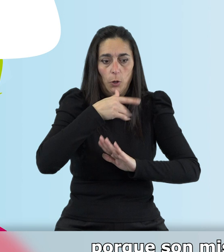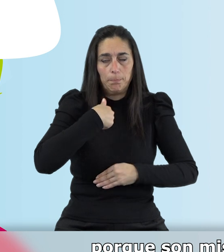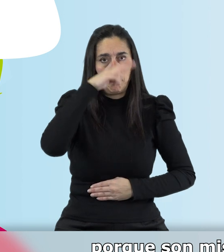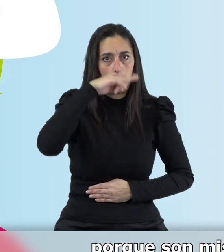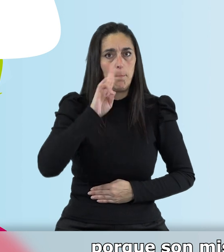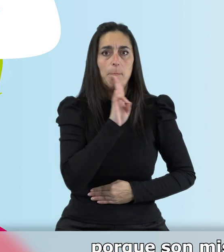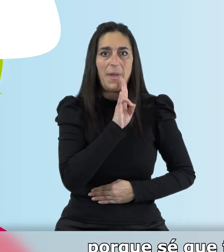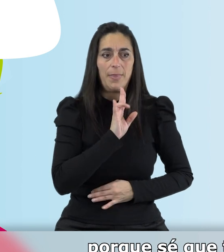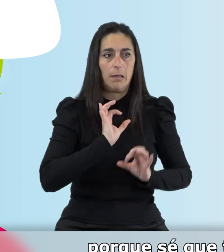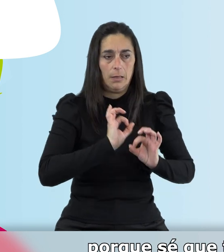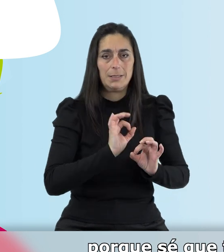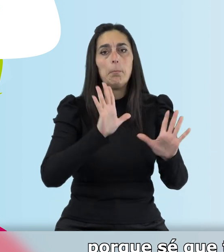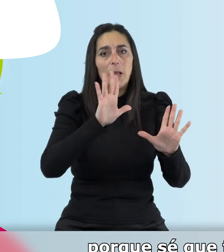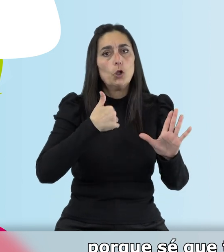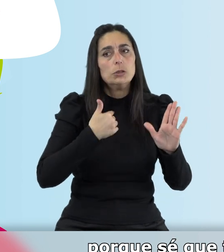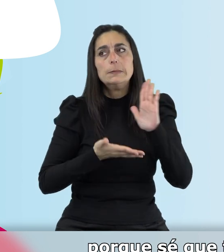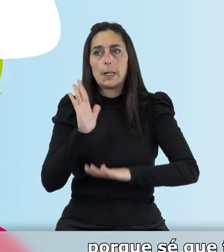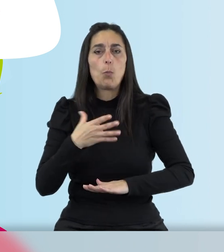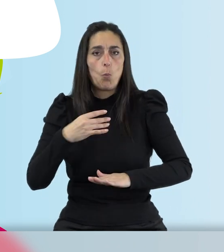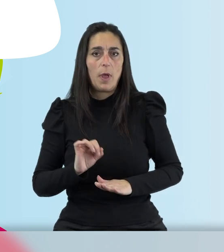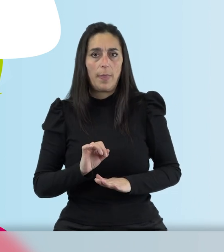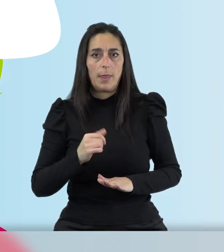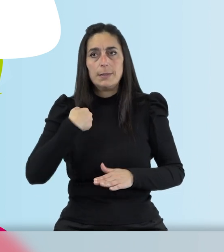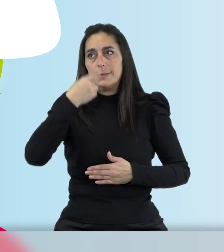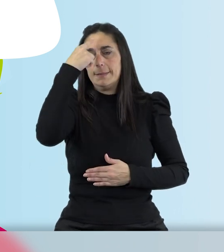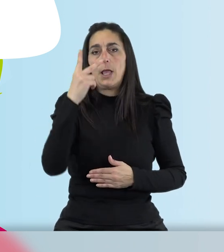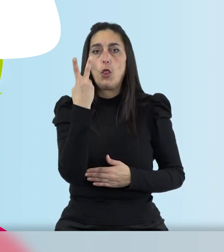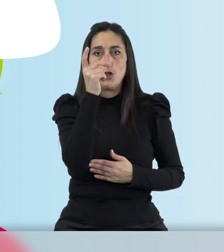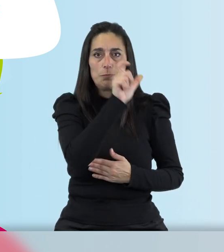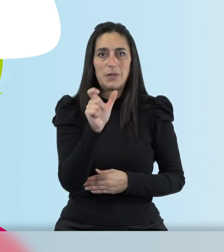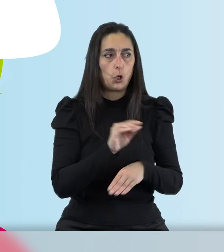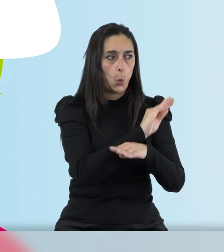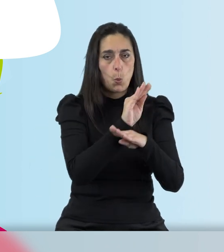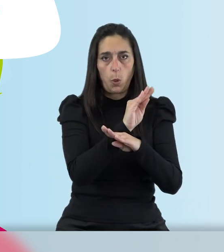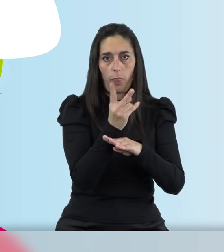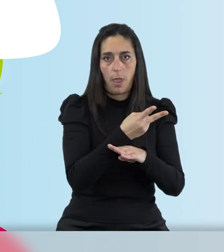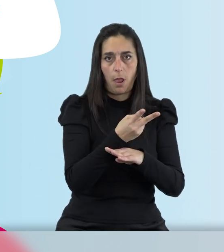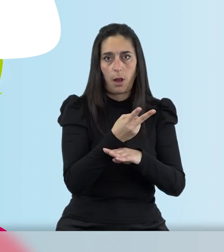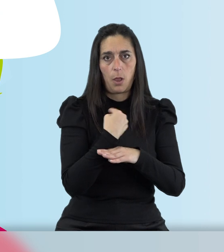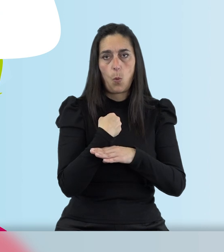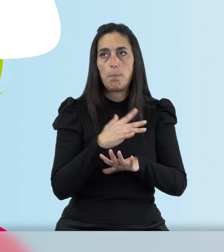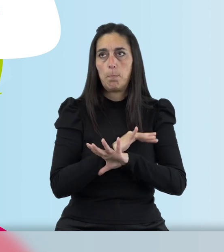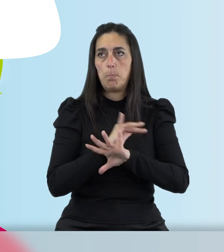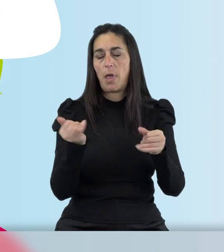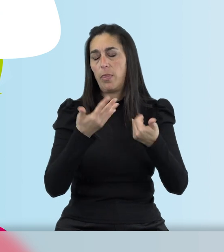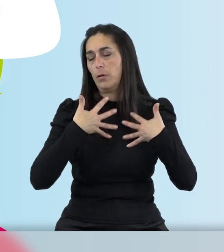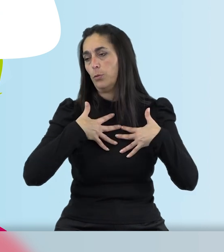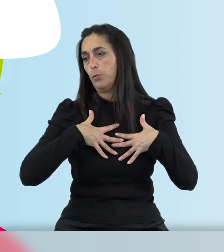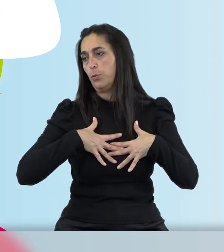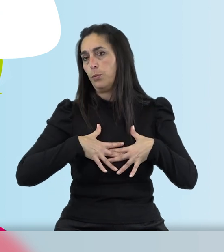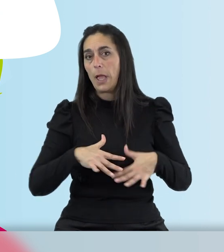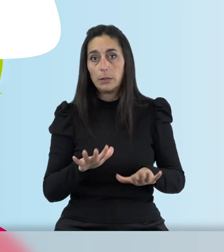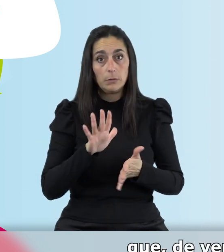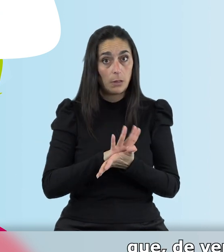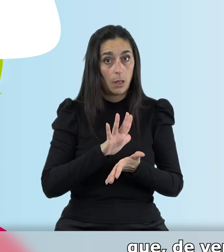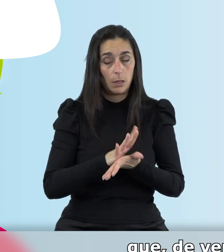pero yo ya puedo salir porque sé que tengo ahí a dos personas que están cuidando de ellos y eso me produce una paz y una